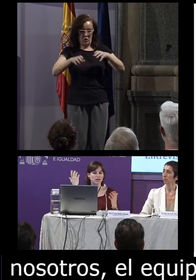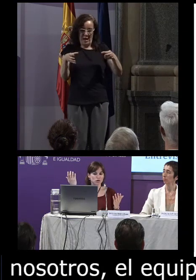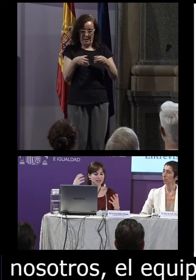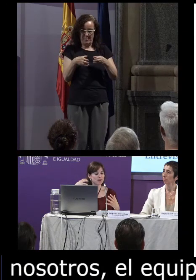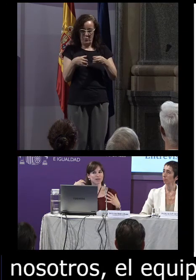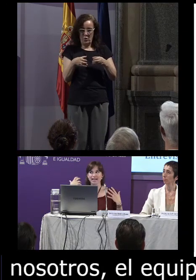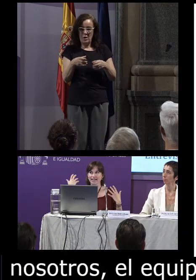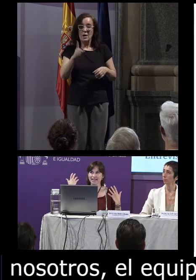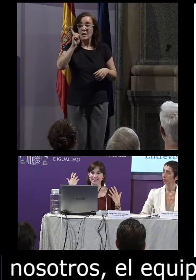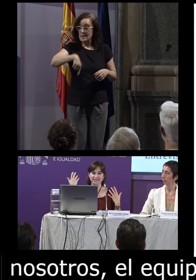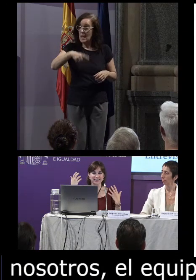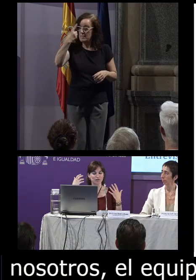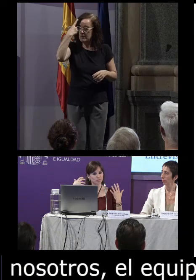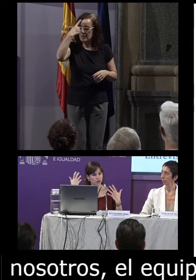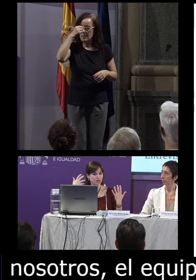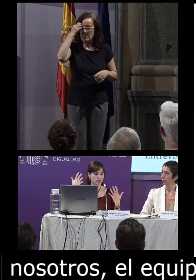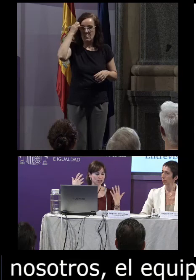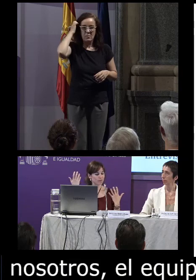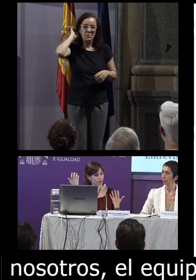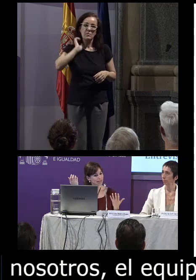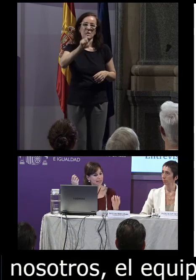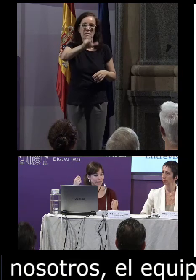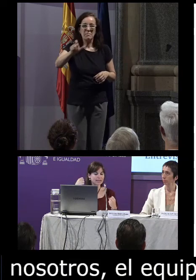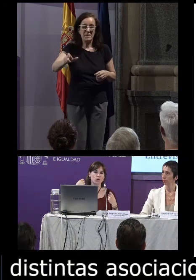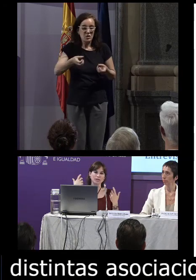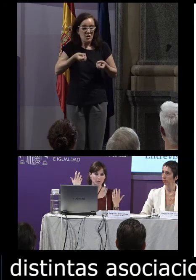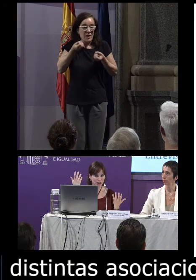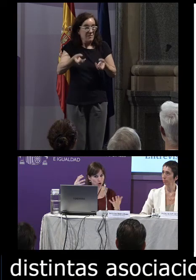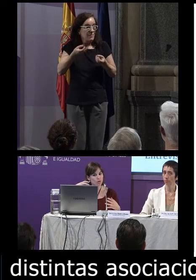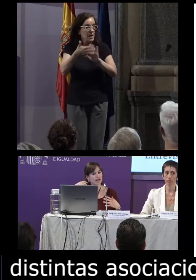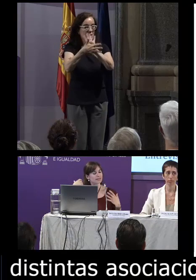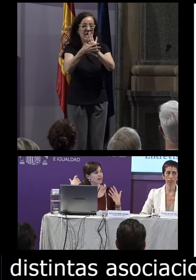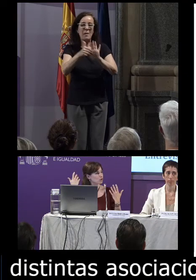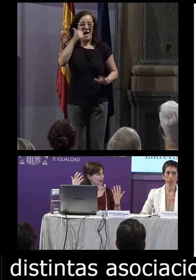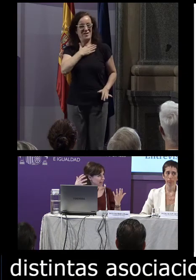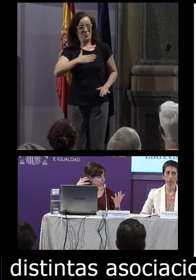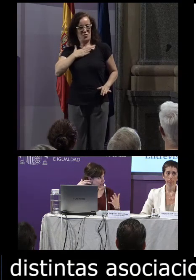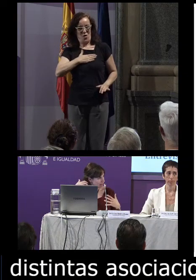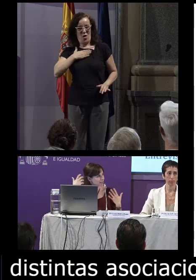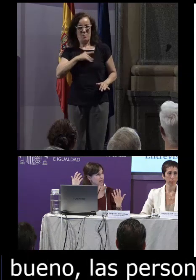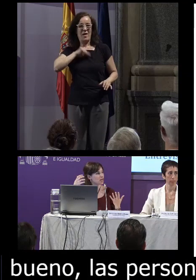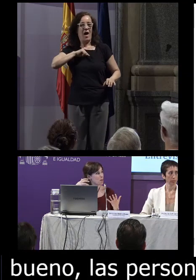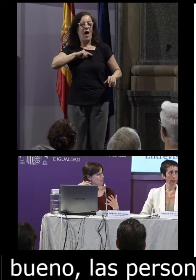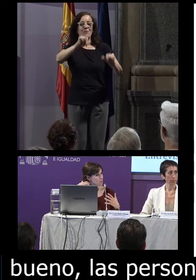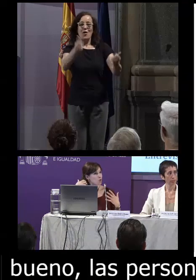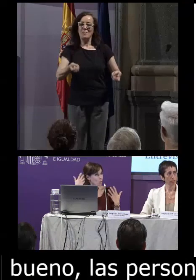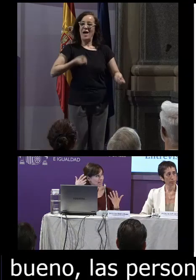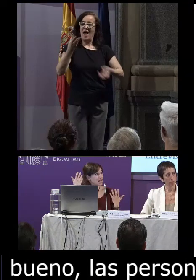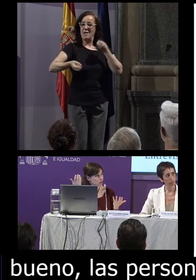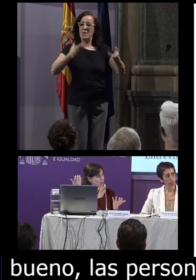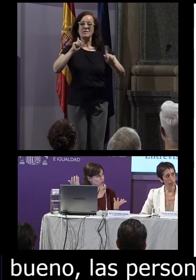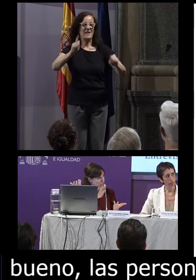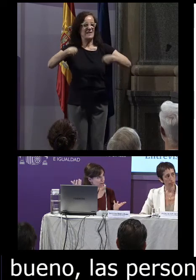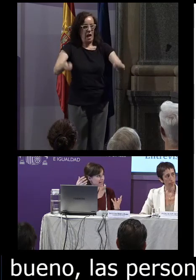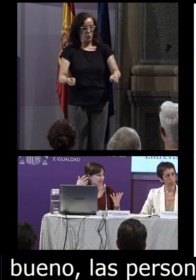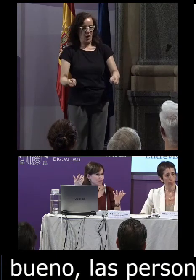esto es también para que las personas informantes signantes se encuentren más cómodas tengan una manera de expresarse lo más